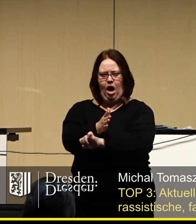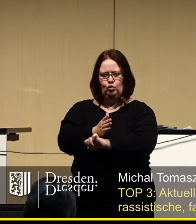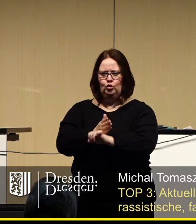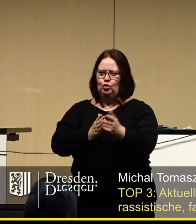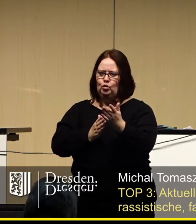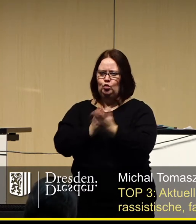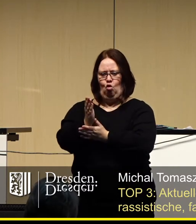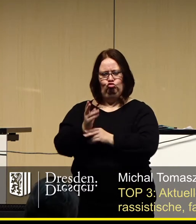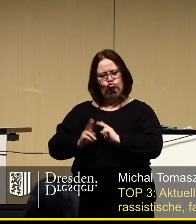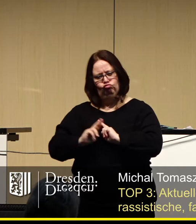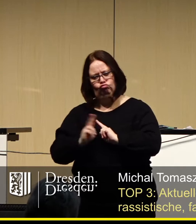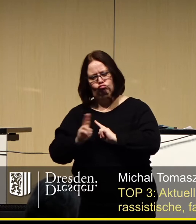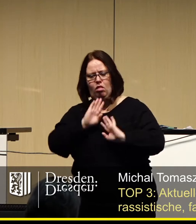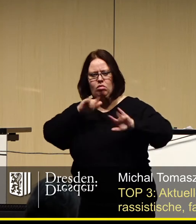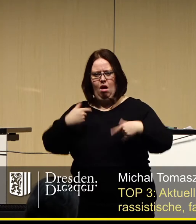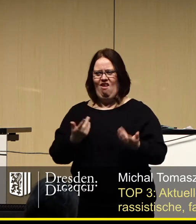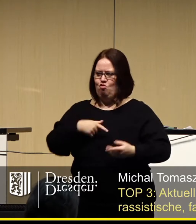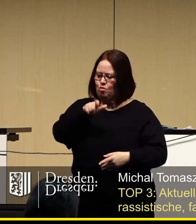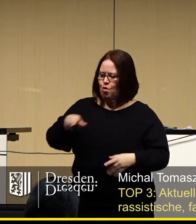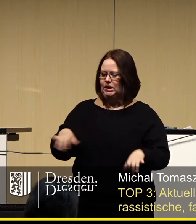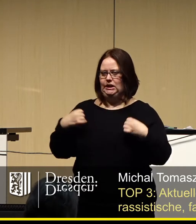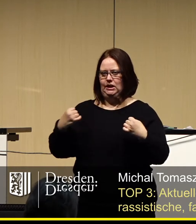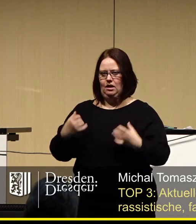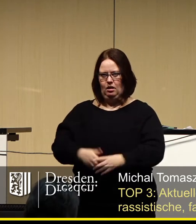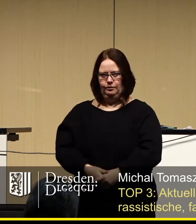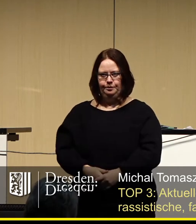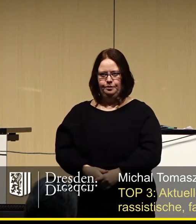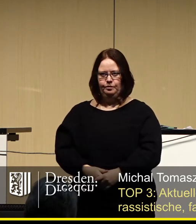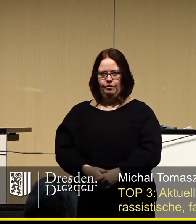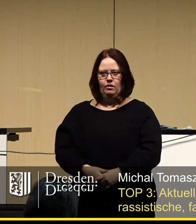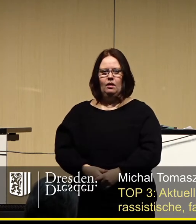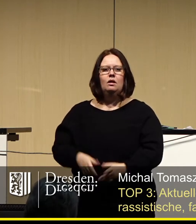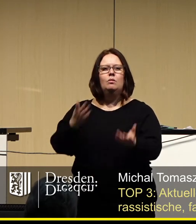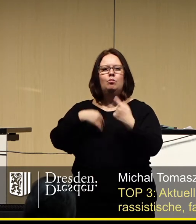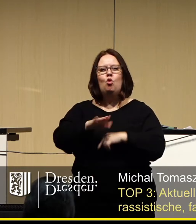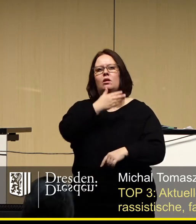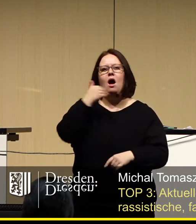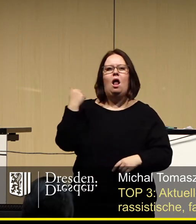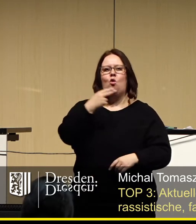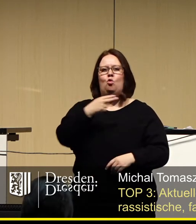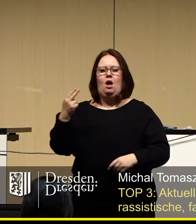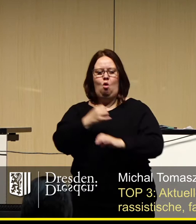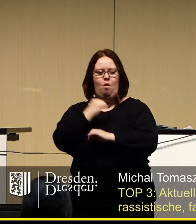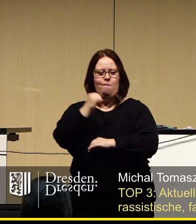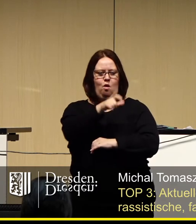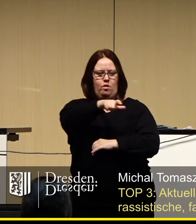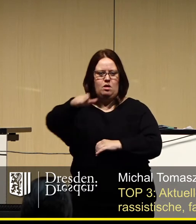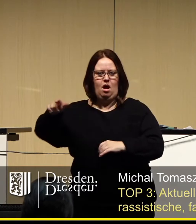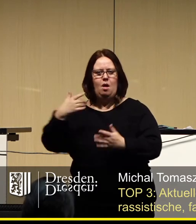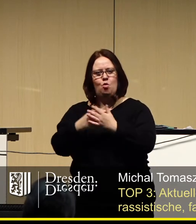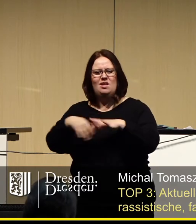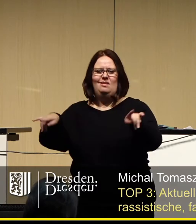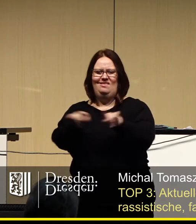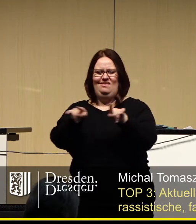Dauerabonnement in der Mitte der Bürgerschaft sichern konnten. Die Mörder von Halle und Hanna und Kassel bedienten sich